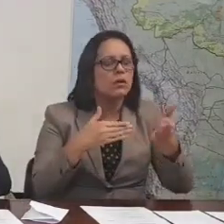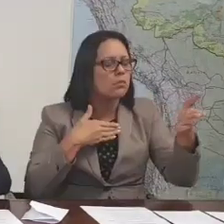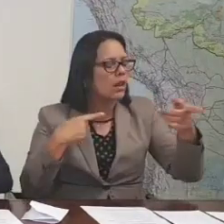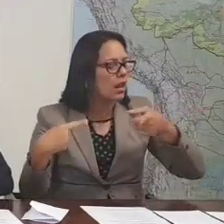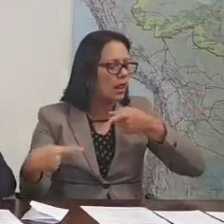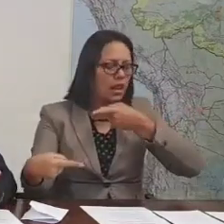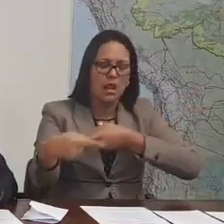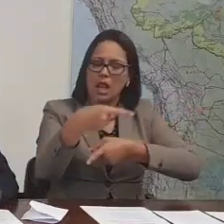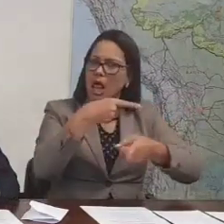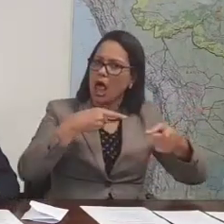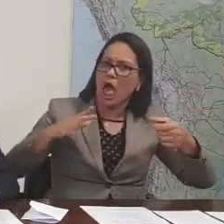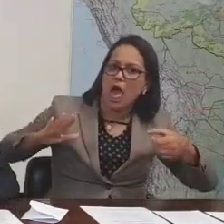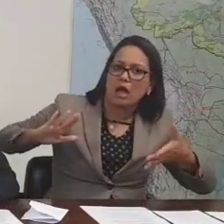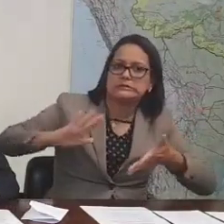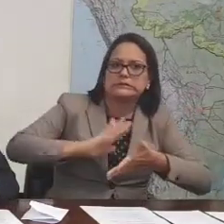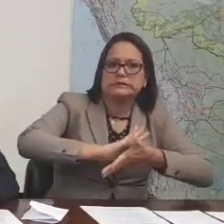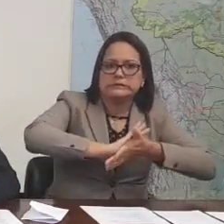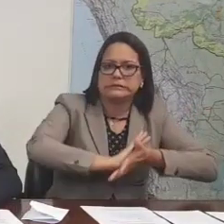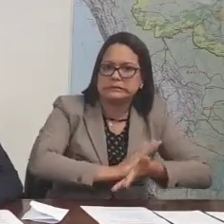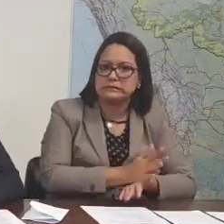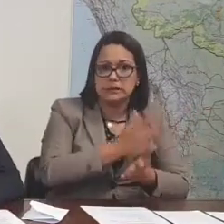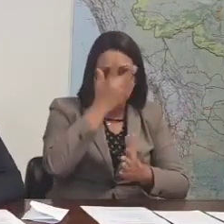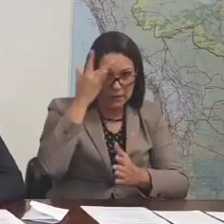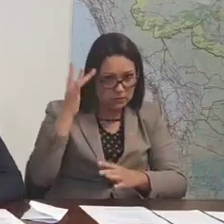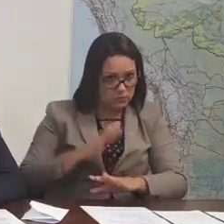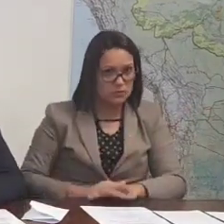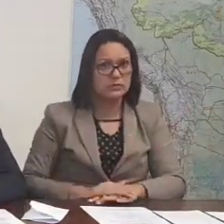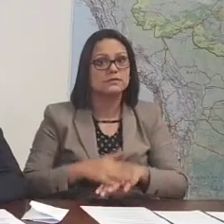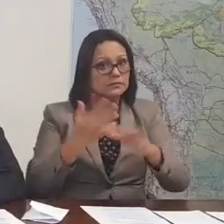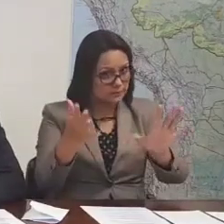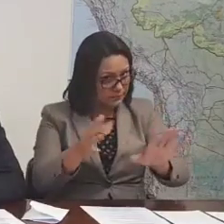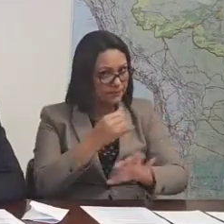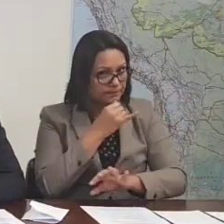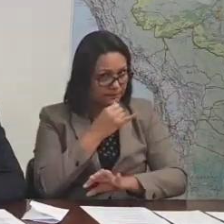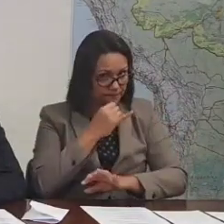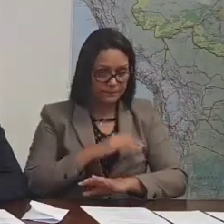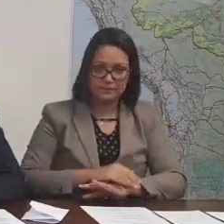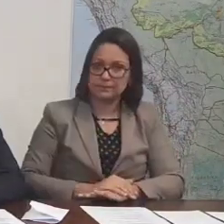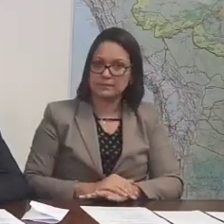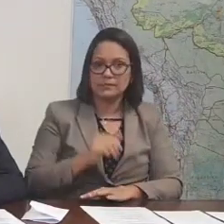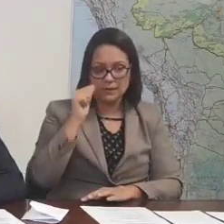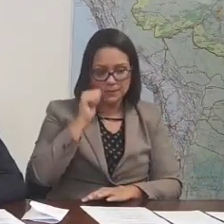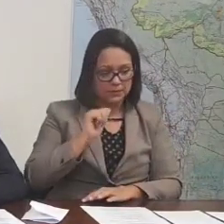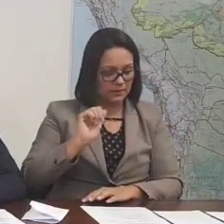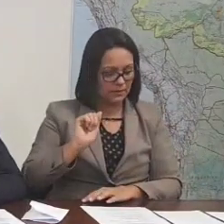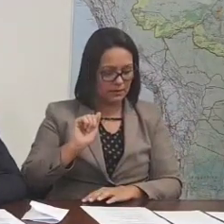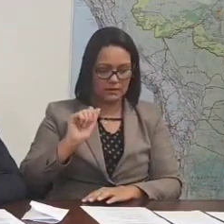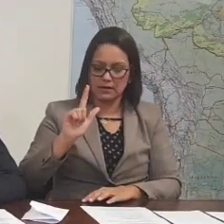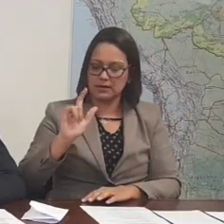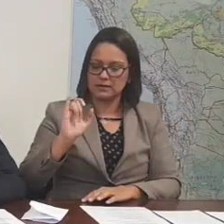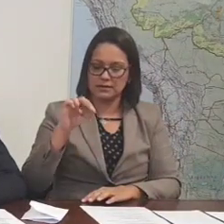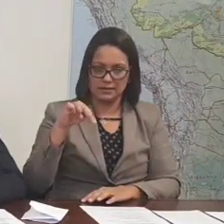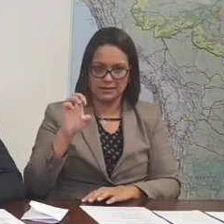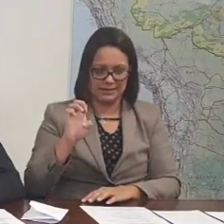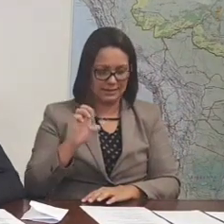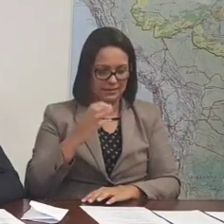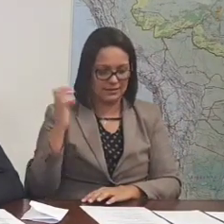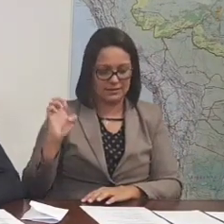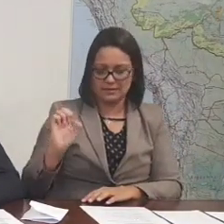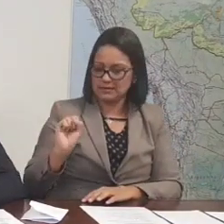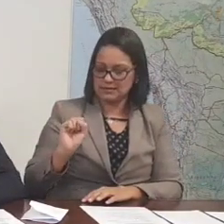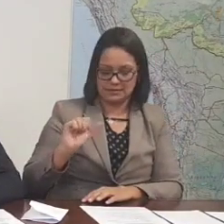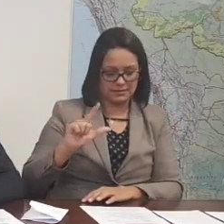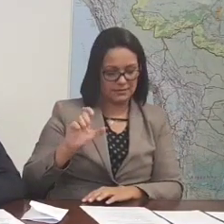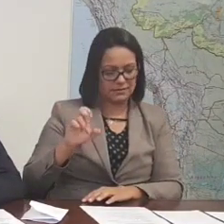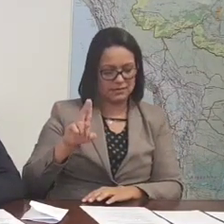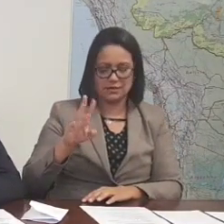uma verdadeira massacre em cima dessas pessoas. Por exemplo, Aline Esleutis, aqui do